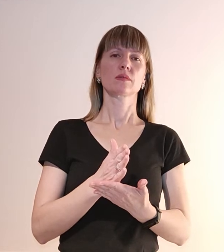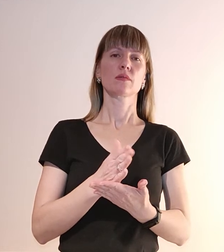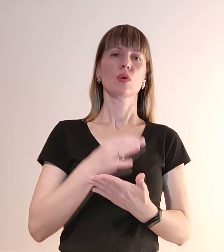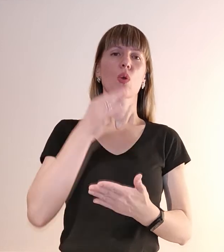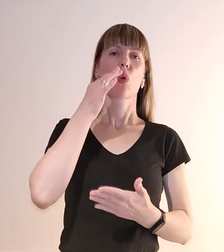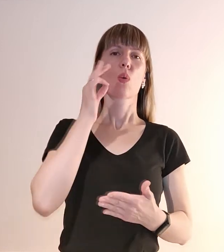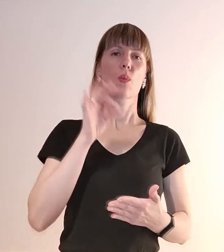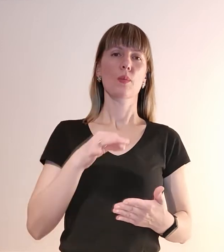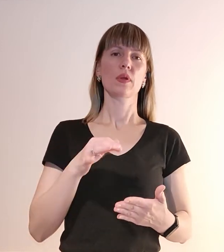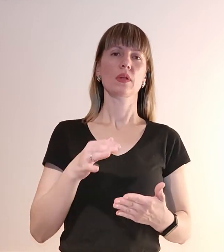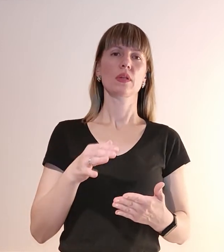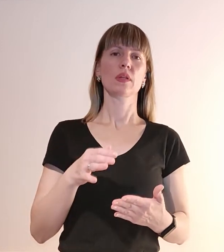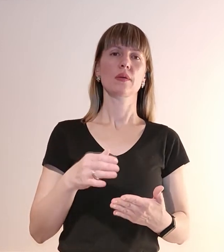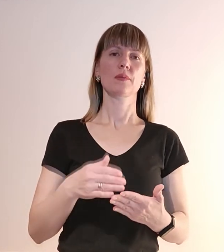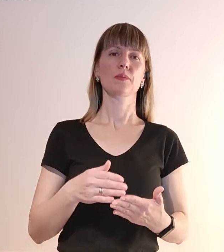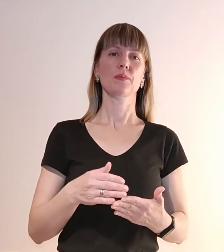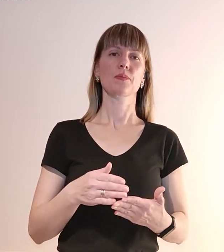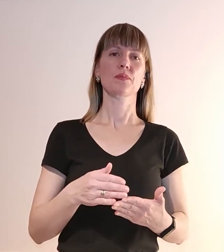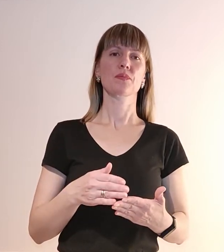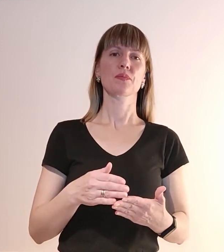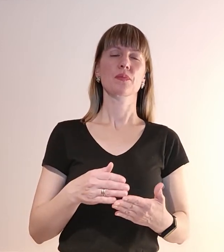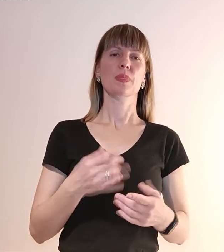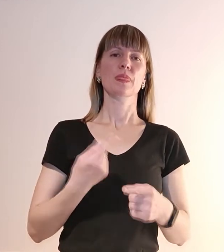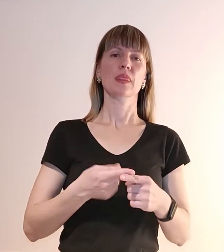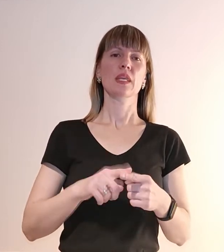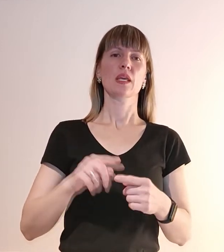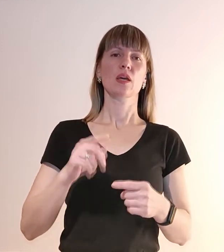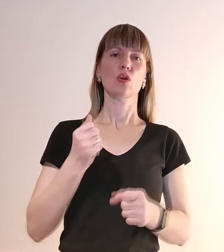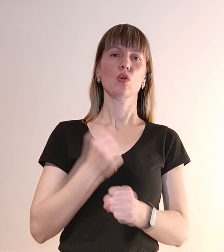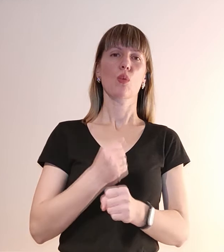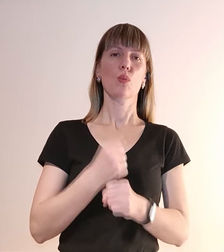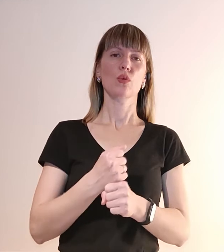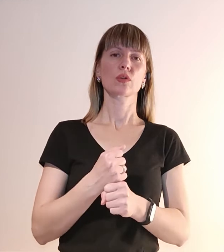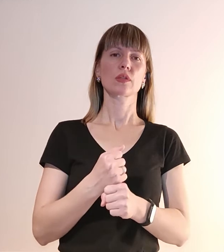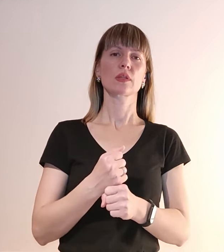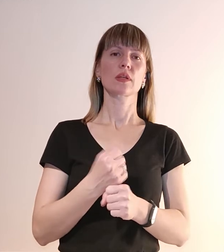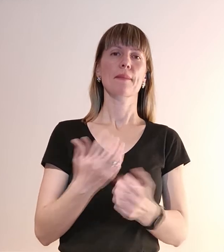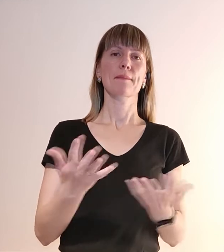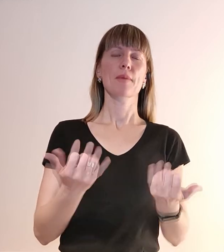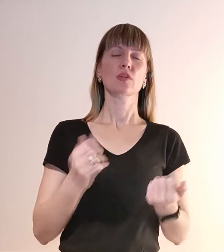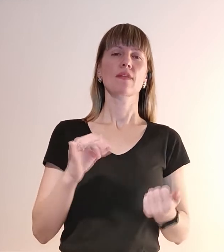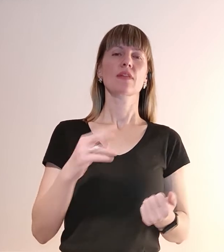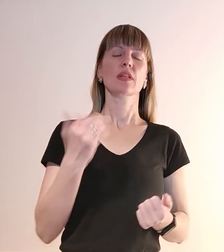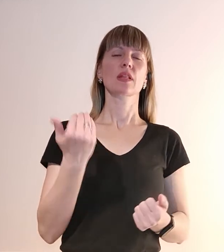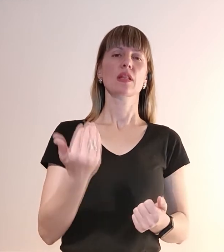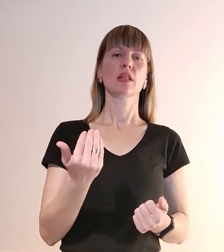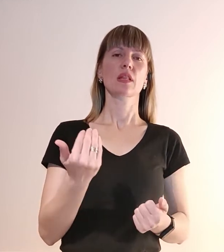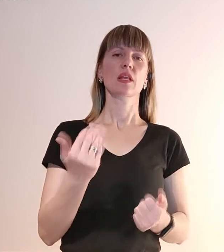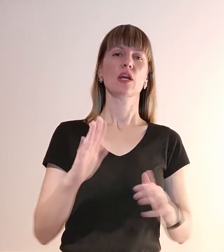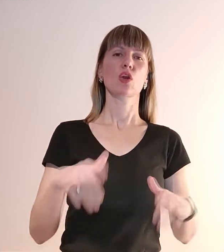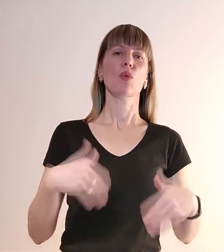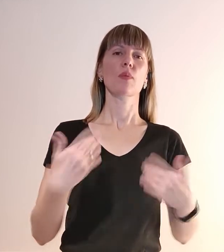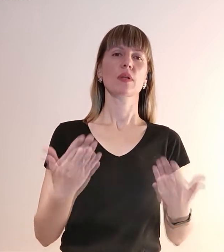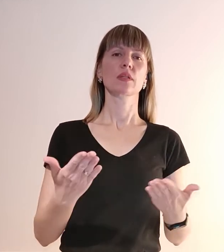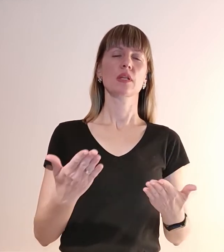цієї роботи. Получили від них рекомендації, настанови.